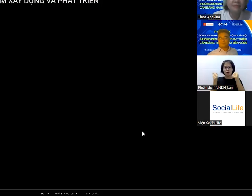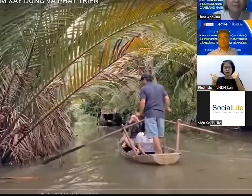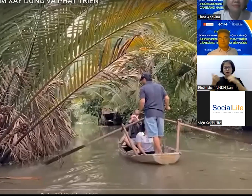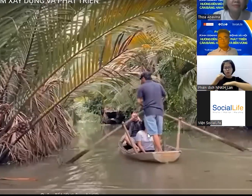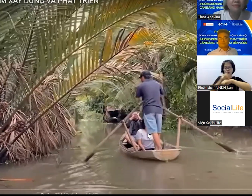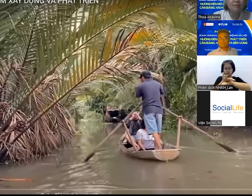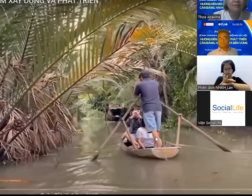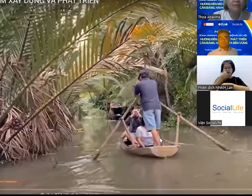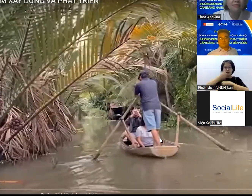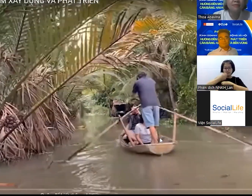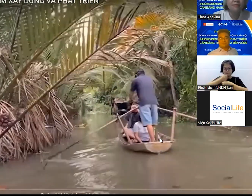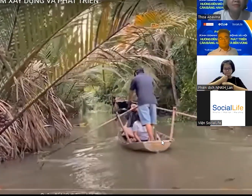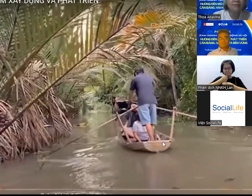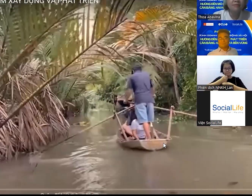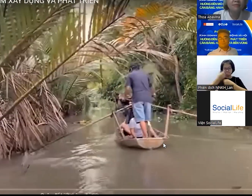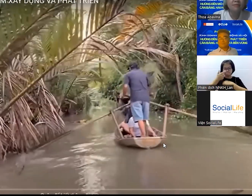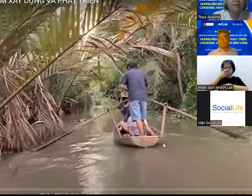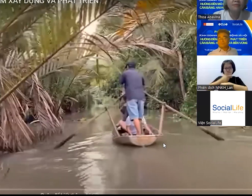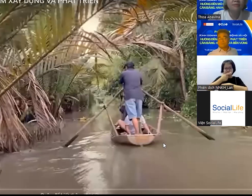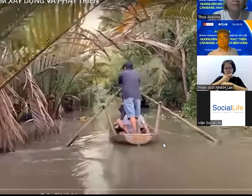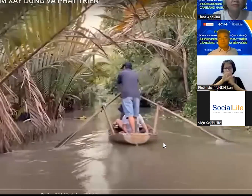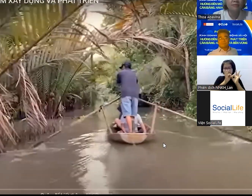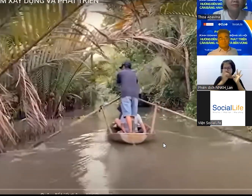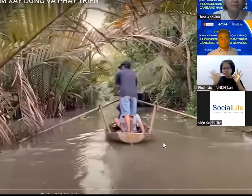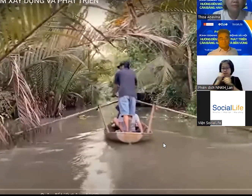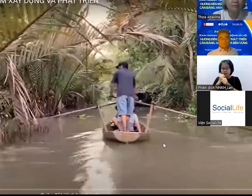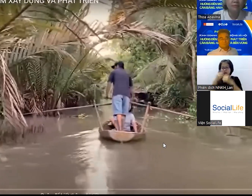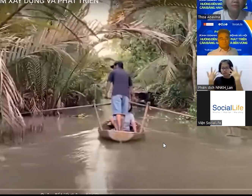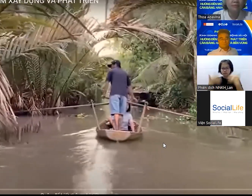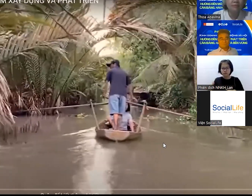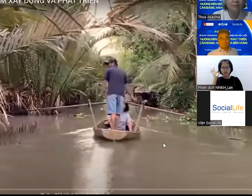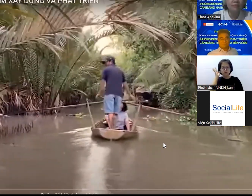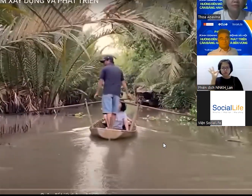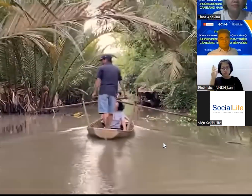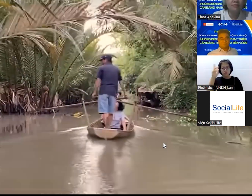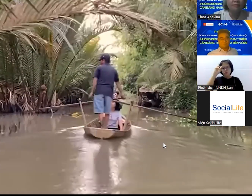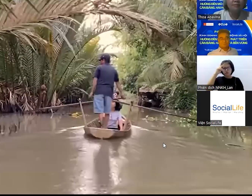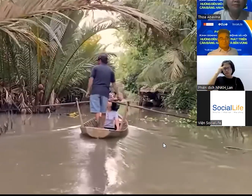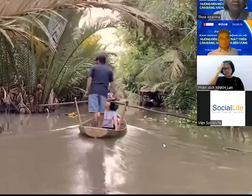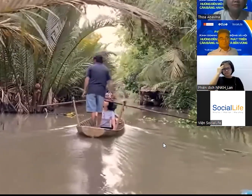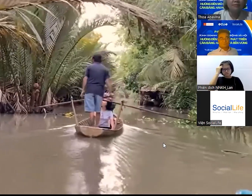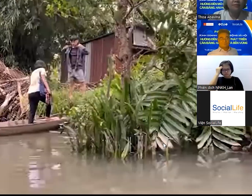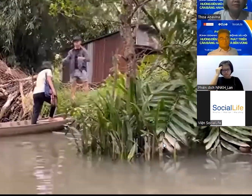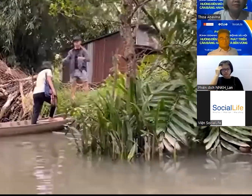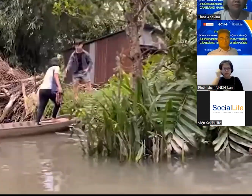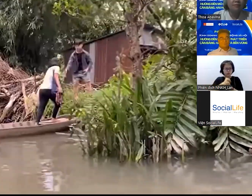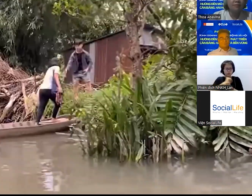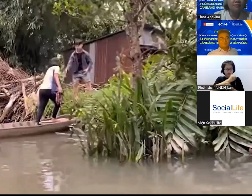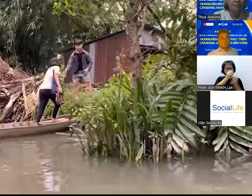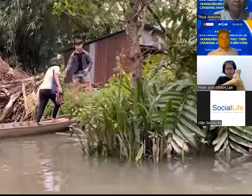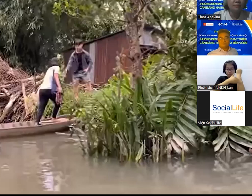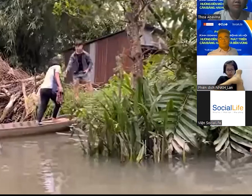Hãy subscribe kênh Ghiền Gõ Để không